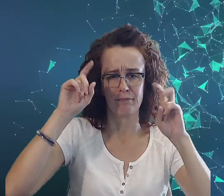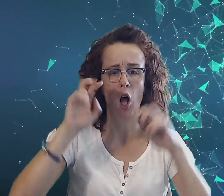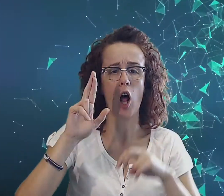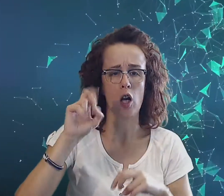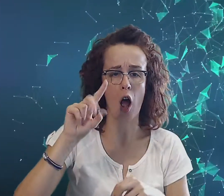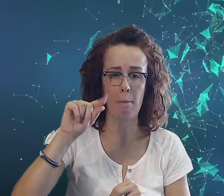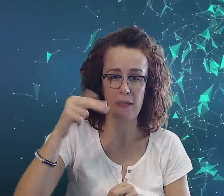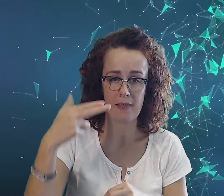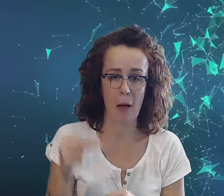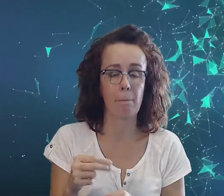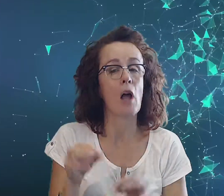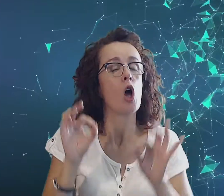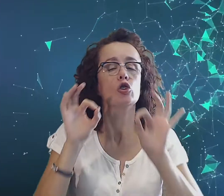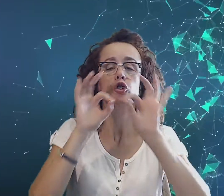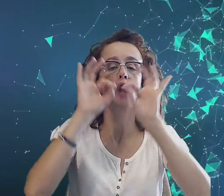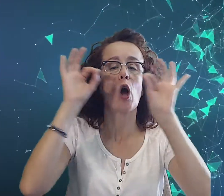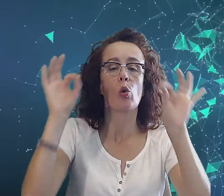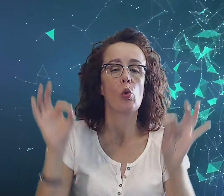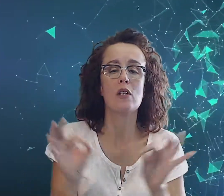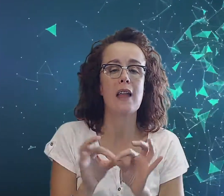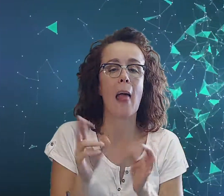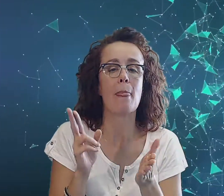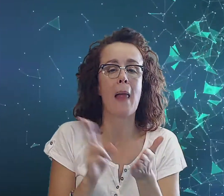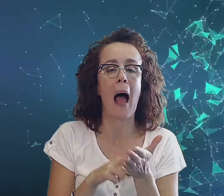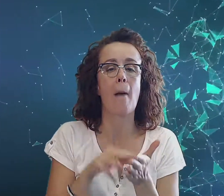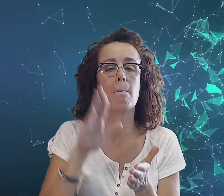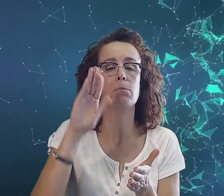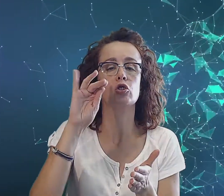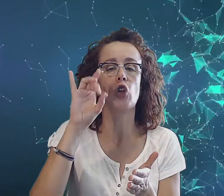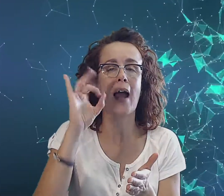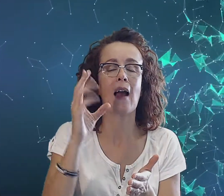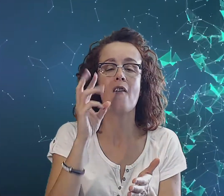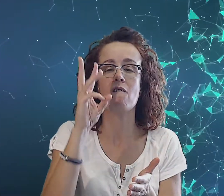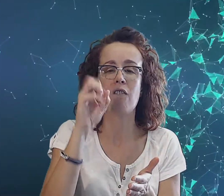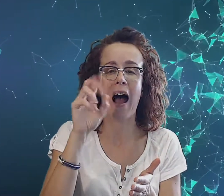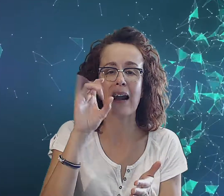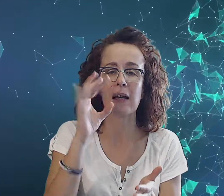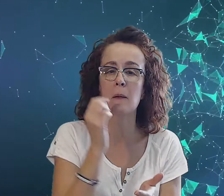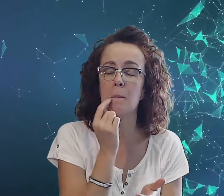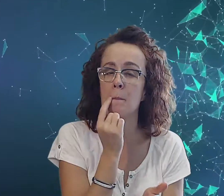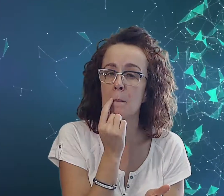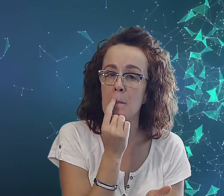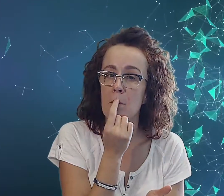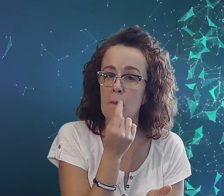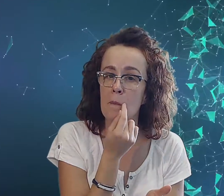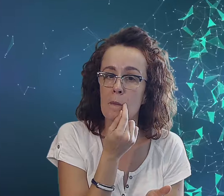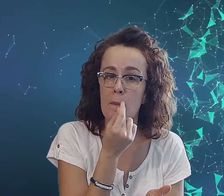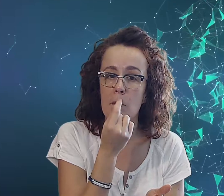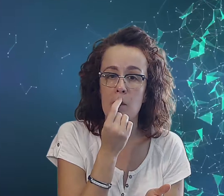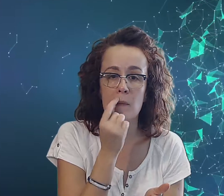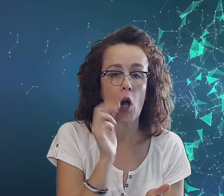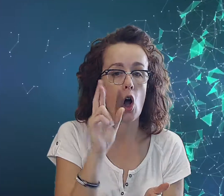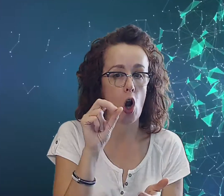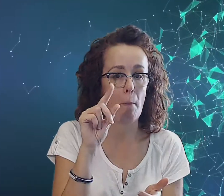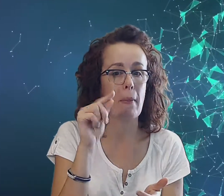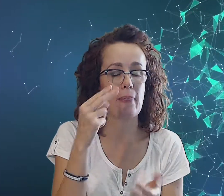Ropne, szczególnie na brzeg, bark. Ropne.